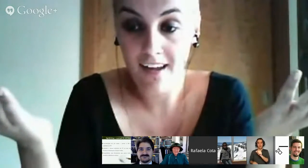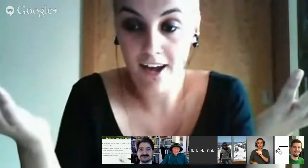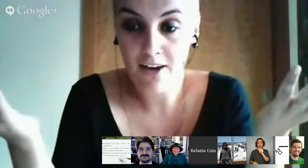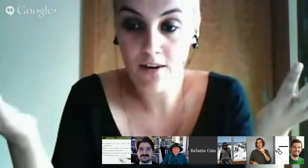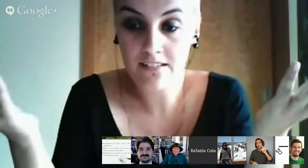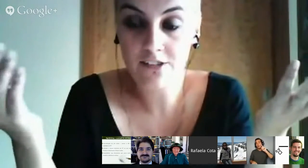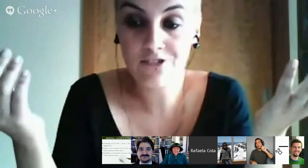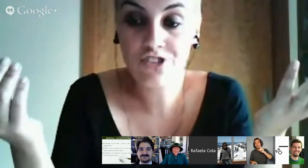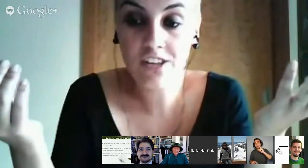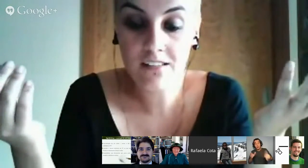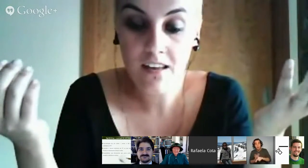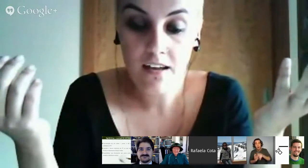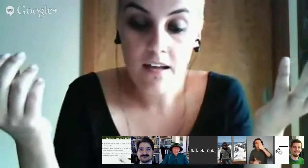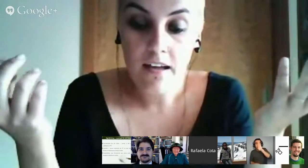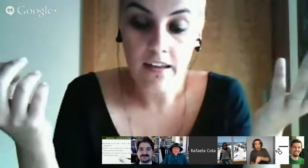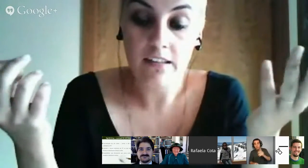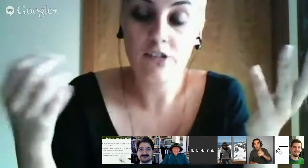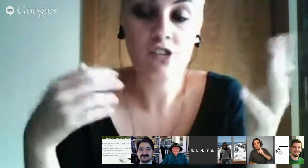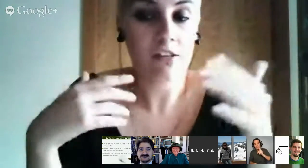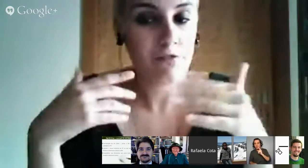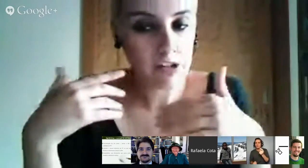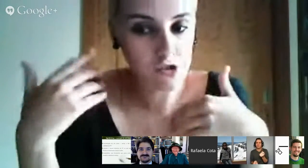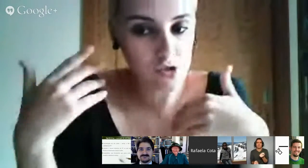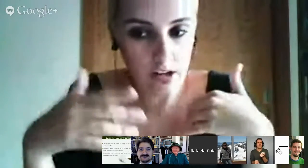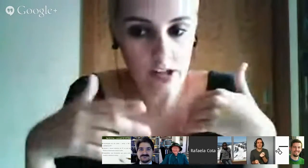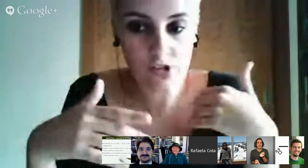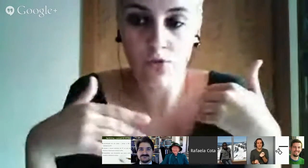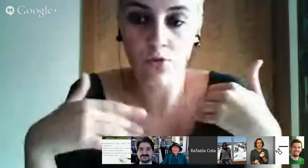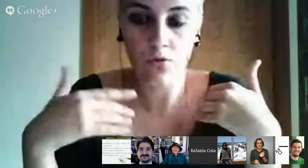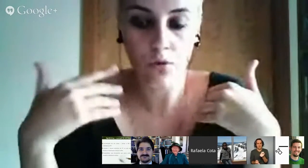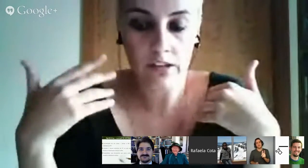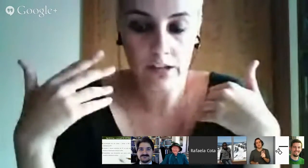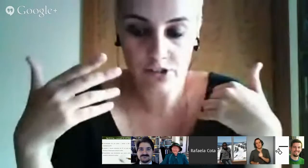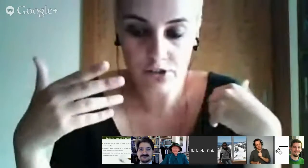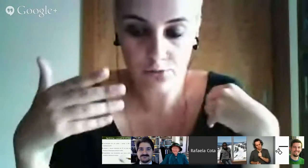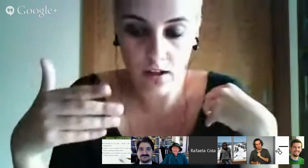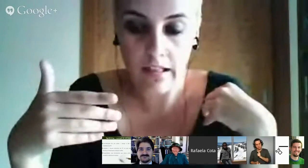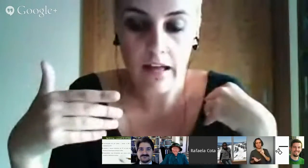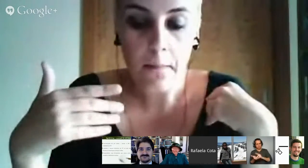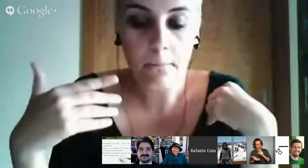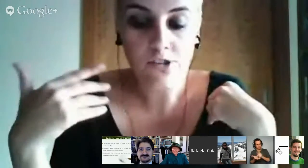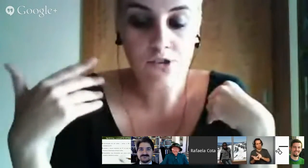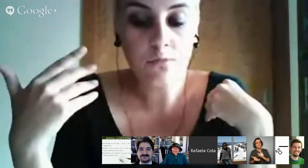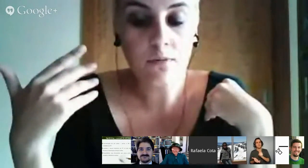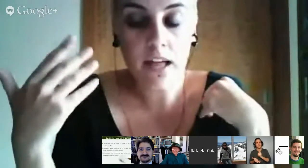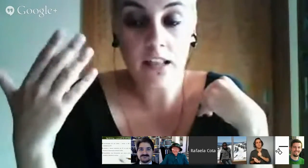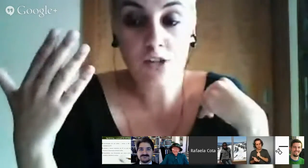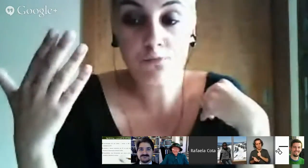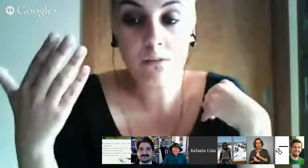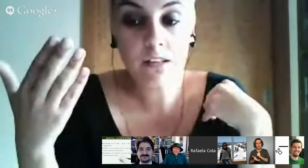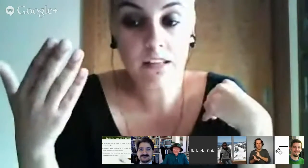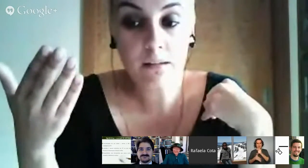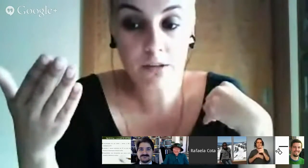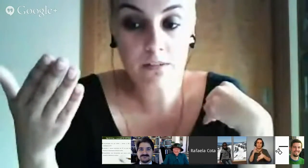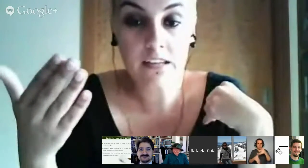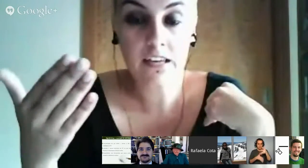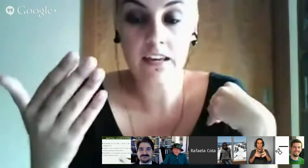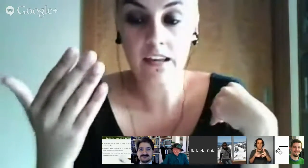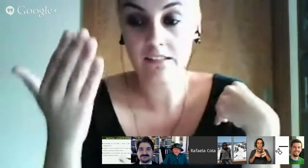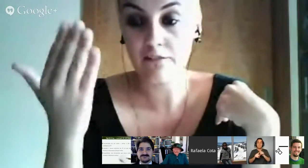é quase inexistente. Existem, de facto, histórias com a língua gestual, mas nenhuma delas possibilita que a criança